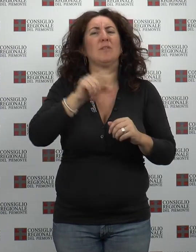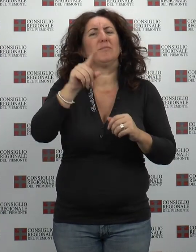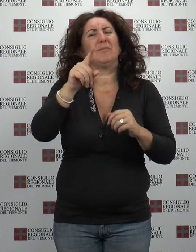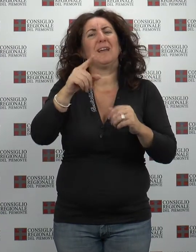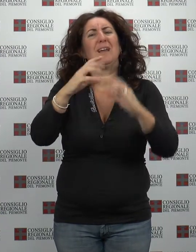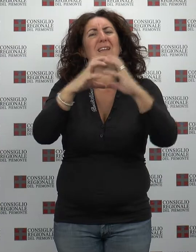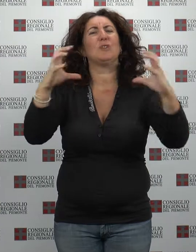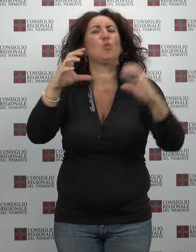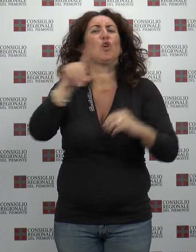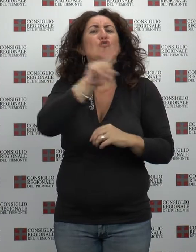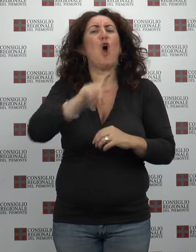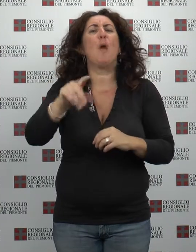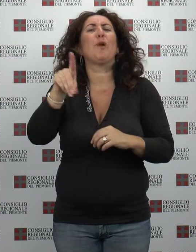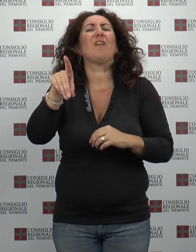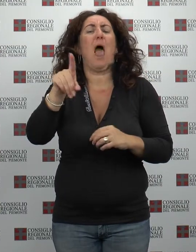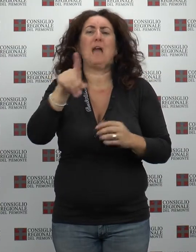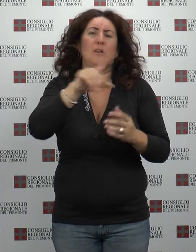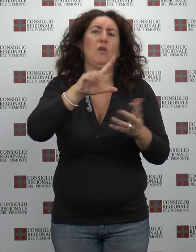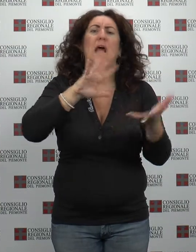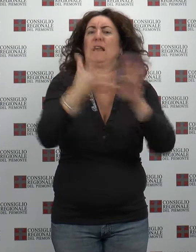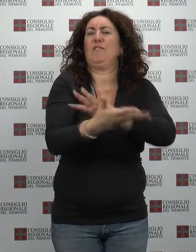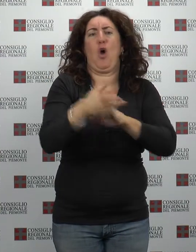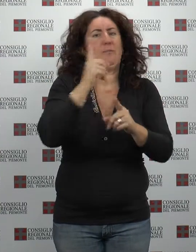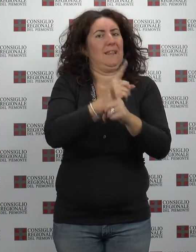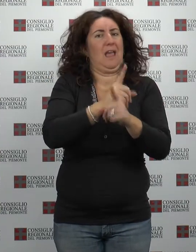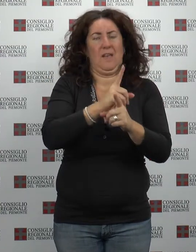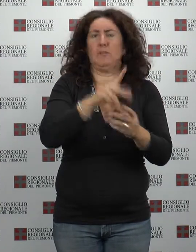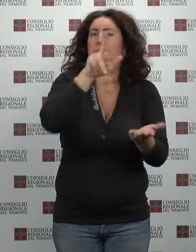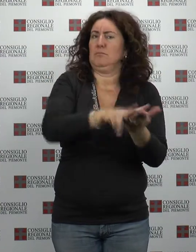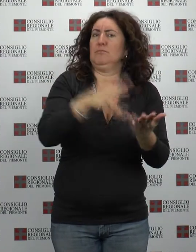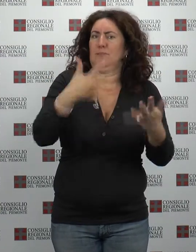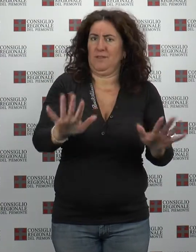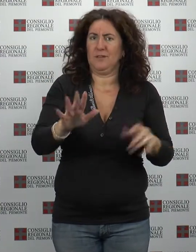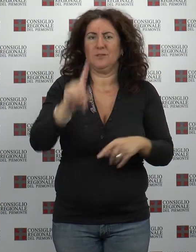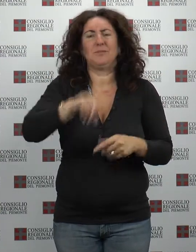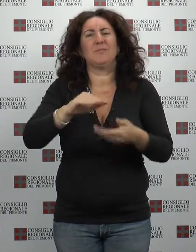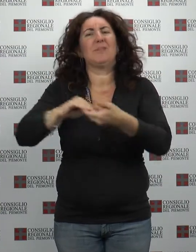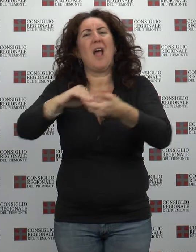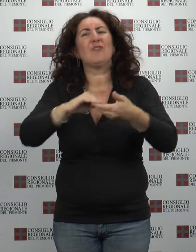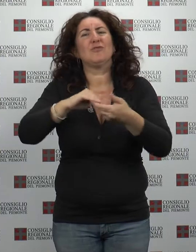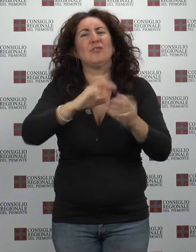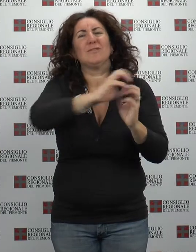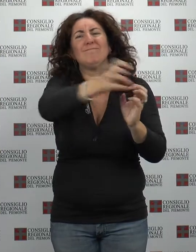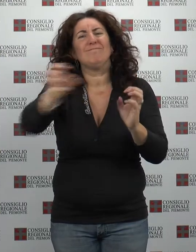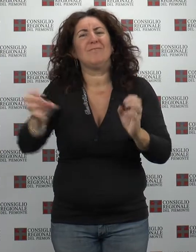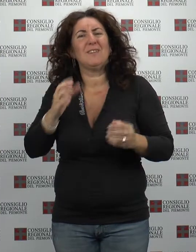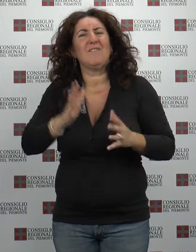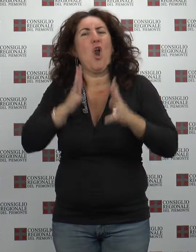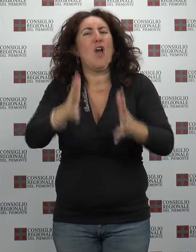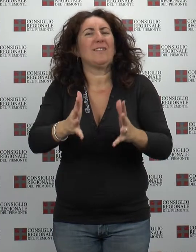la proposta di deliberazione che individua le associazioni per il Comitato del Volontariato e ha chiuso la seduta antimeridiana dopo l'ampio dibattito